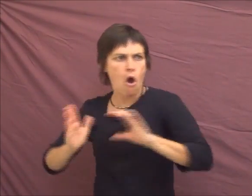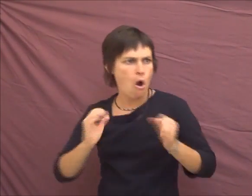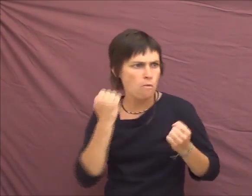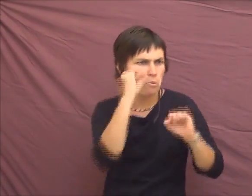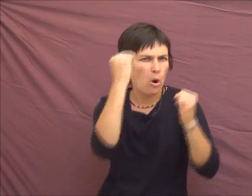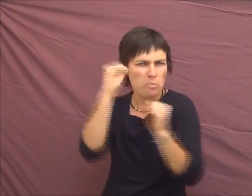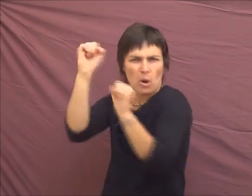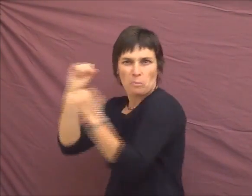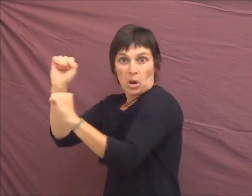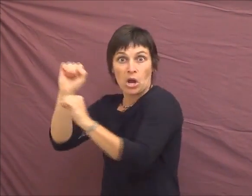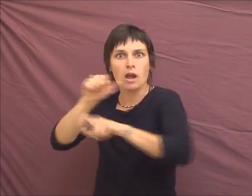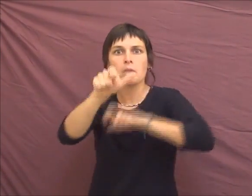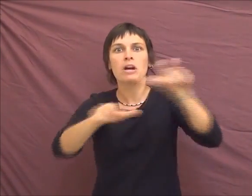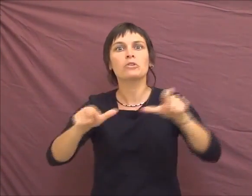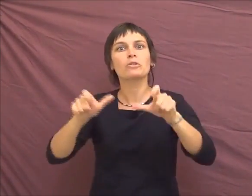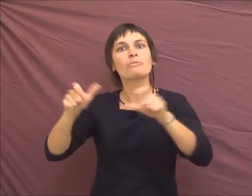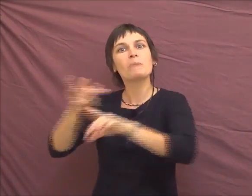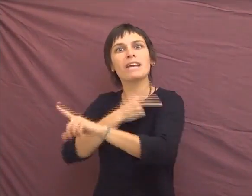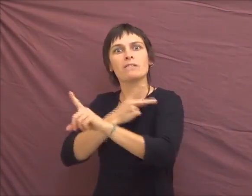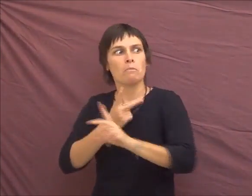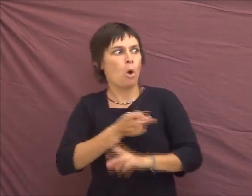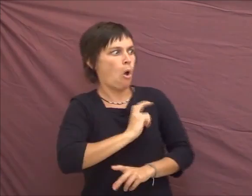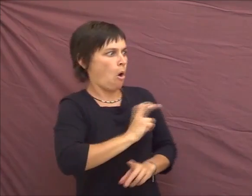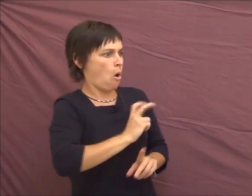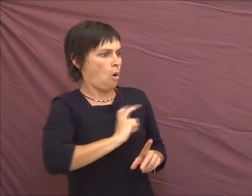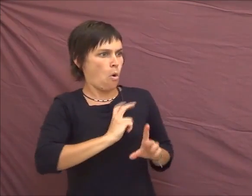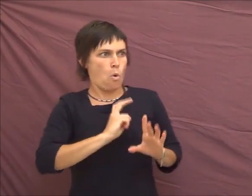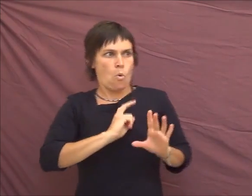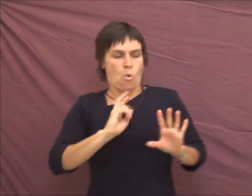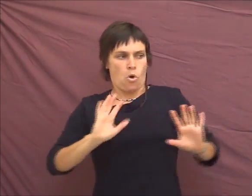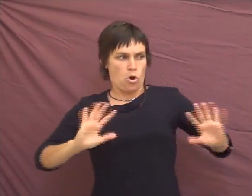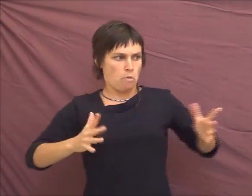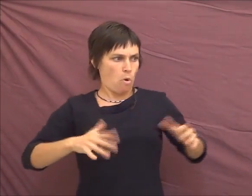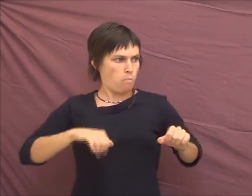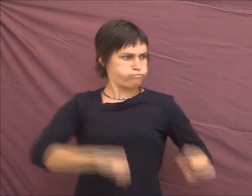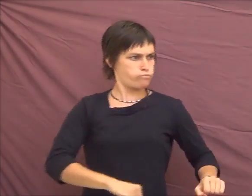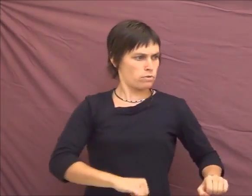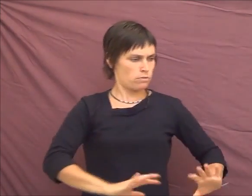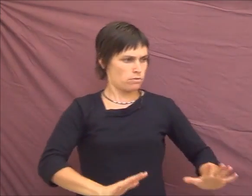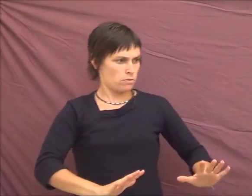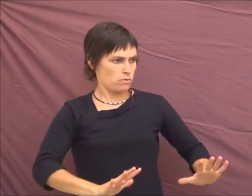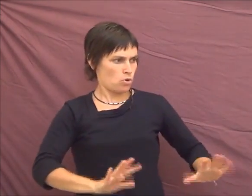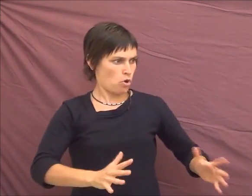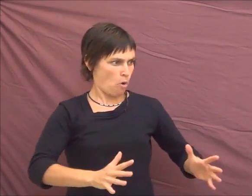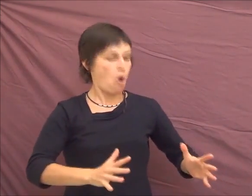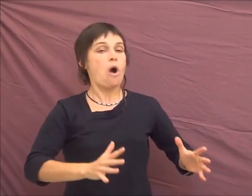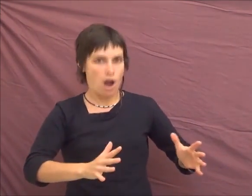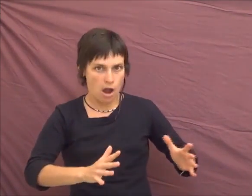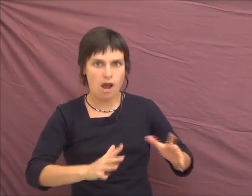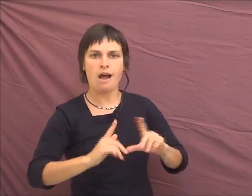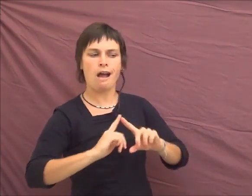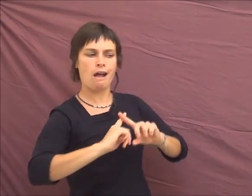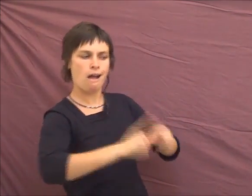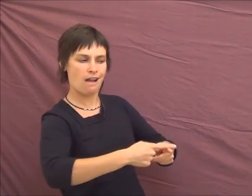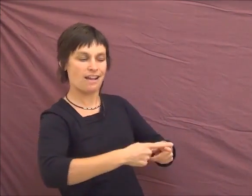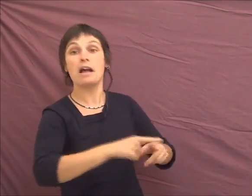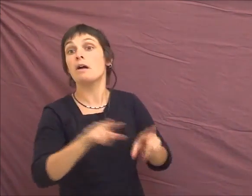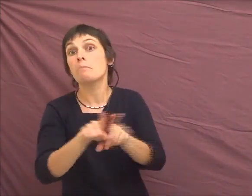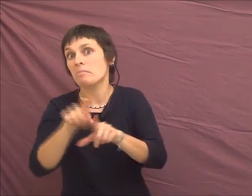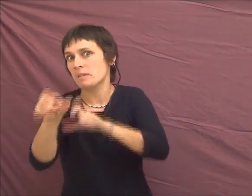les médecins ont très, très, très peur, et donc, les médecins organisent la résistance. Et à un moment donné, ils